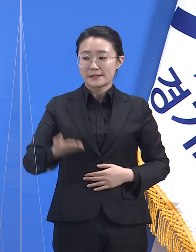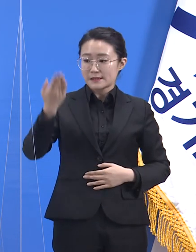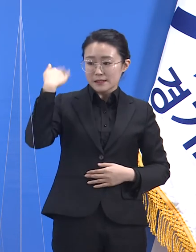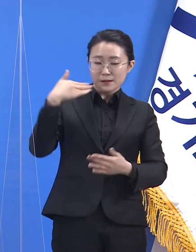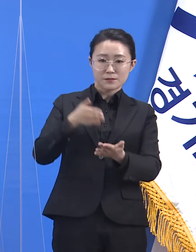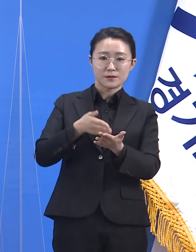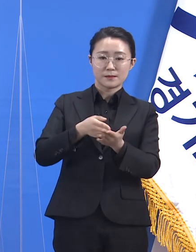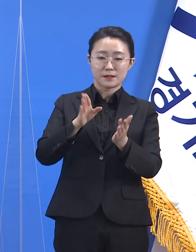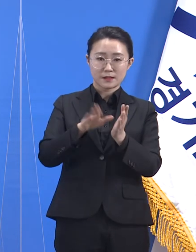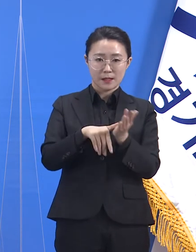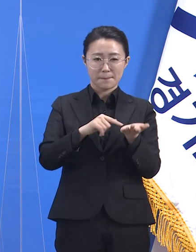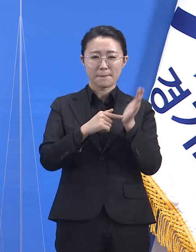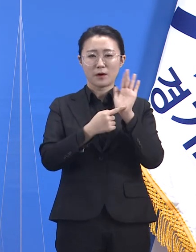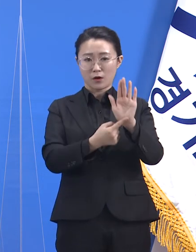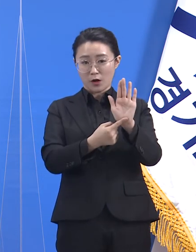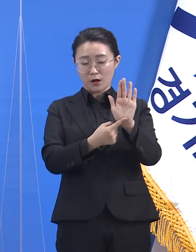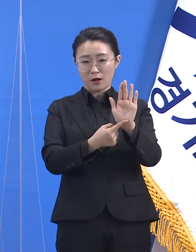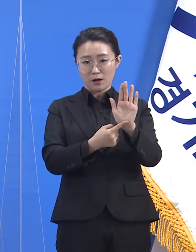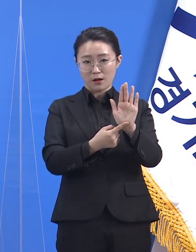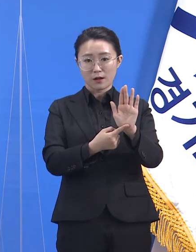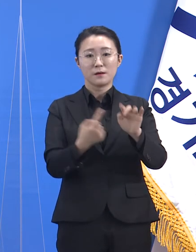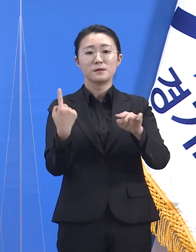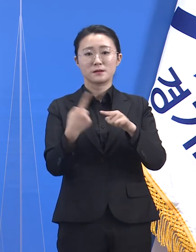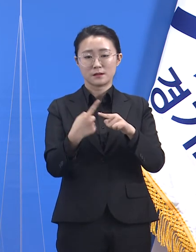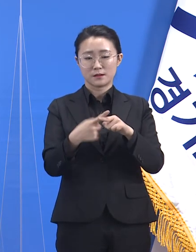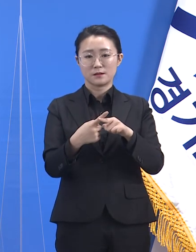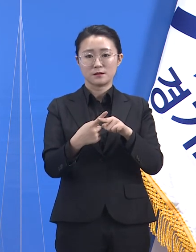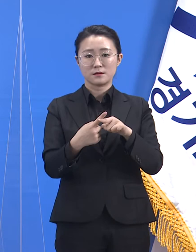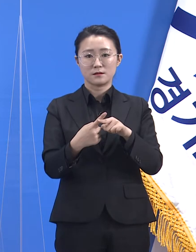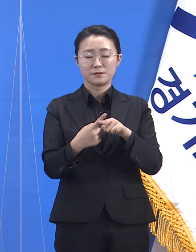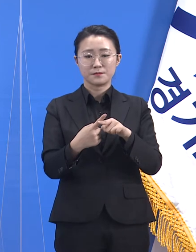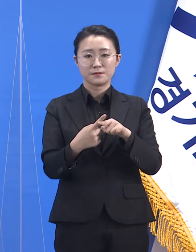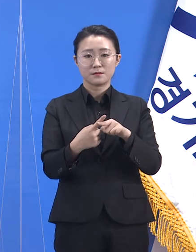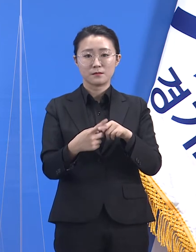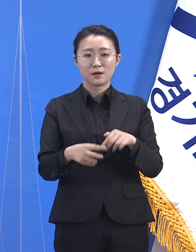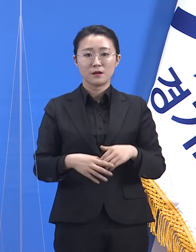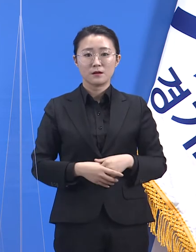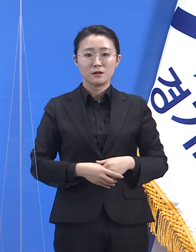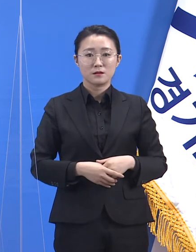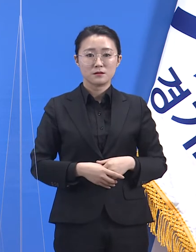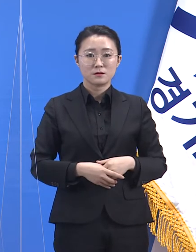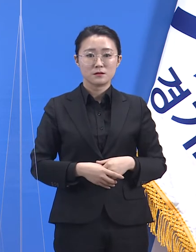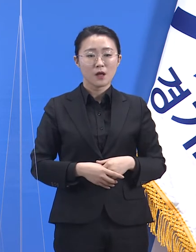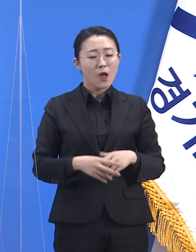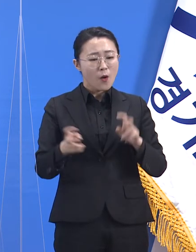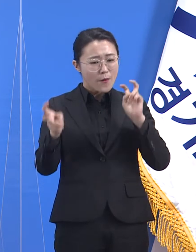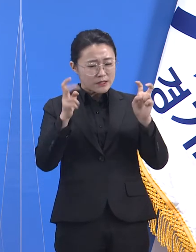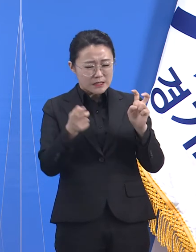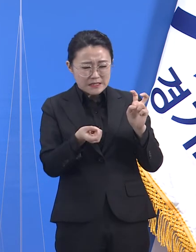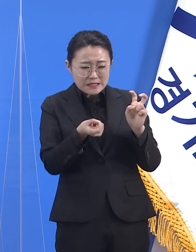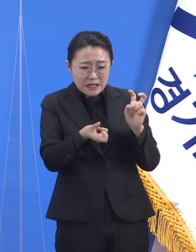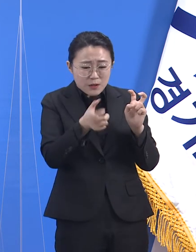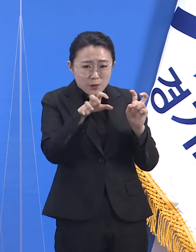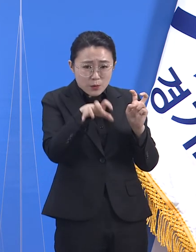이 사안의 핵심은 소규모 사업장 중심의 방역 강화이지만